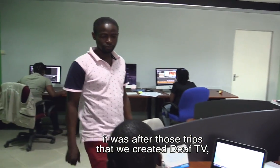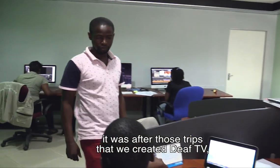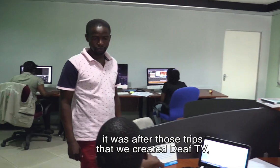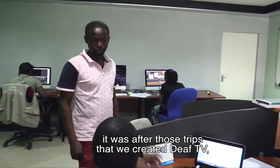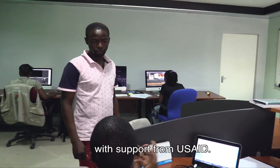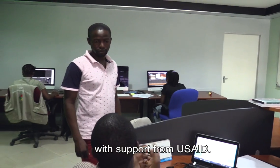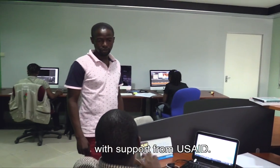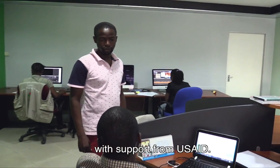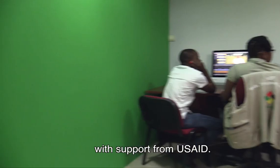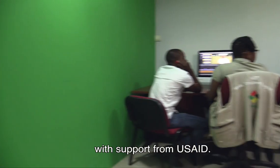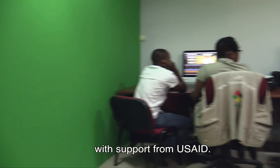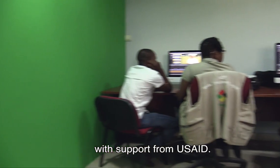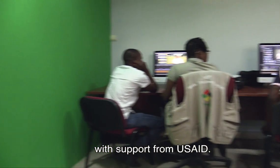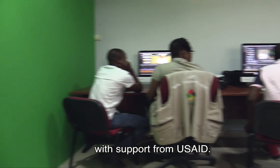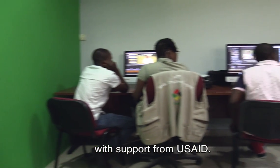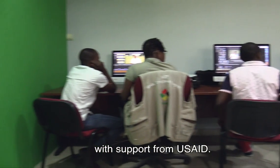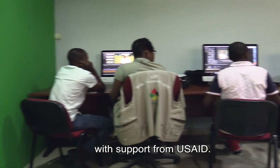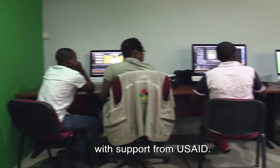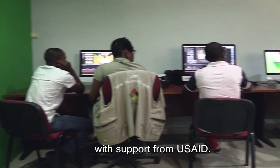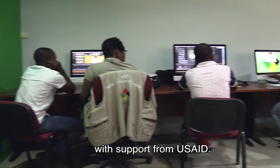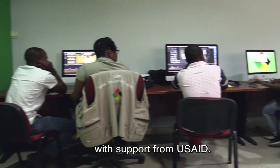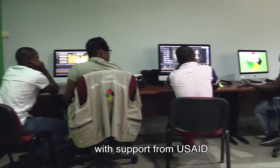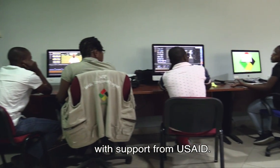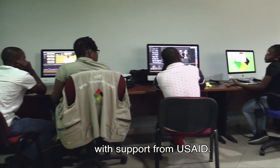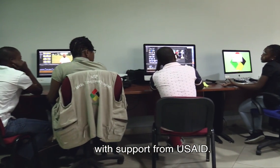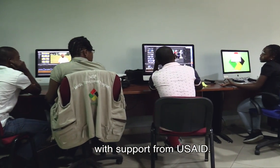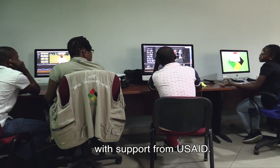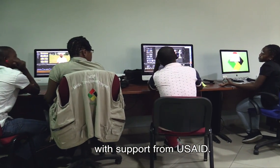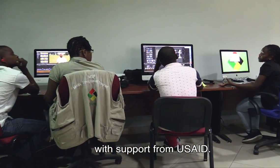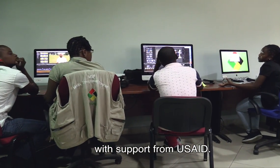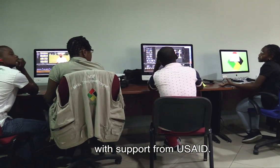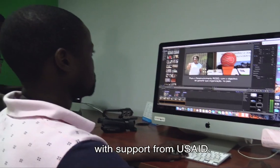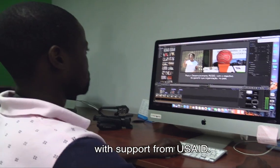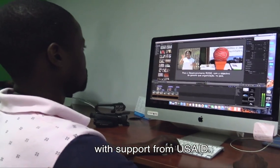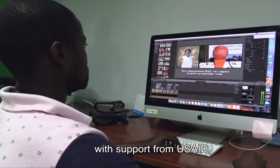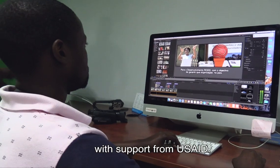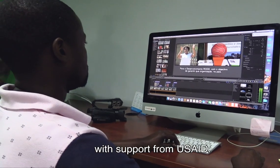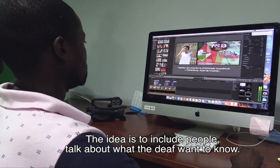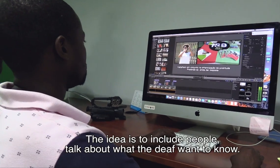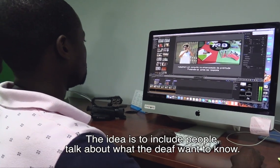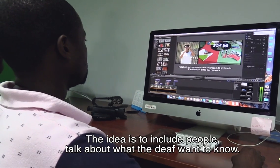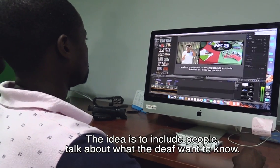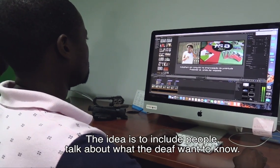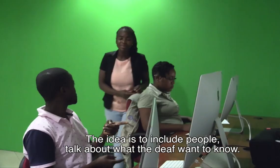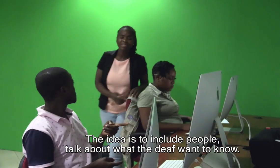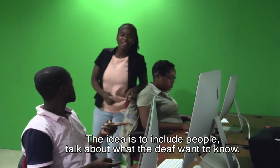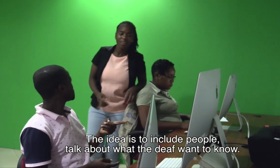Surdo. Com o financiamento da Agência dos Estados Unidos para o Desenvolvimento Internacional, Use Aid. A ideia é incluir as